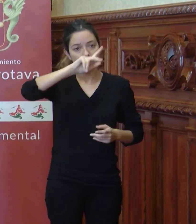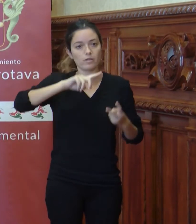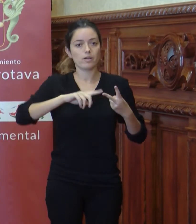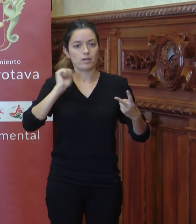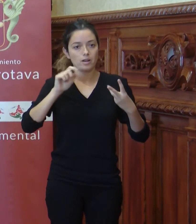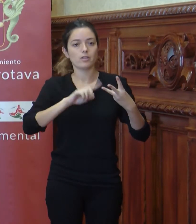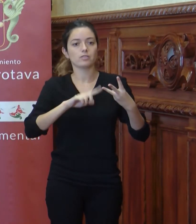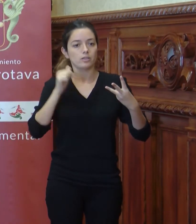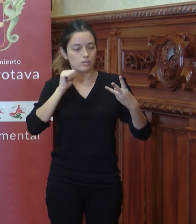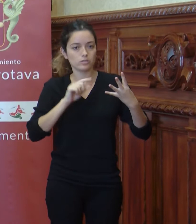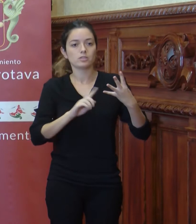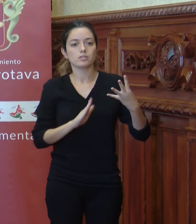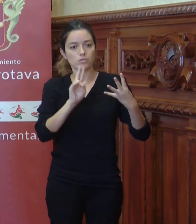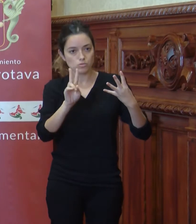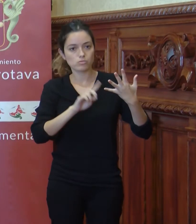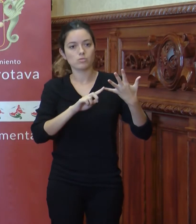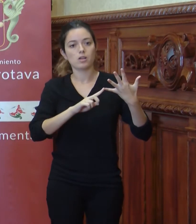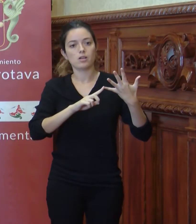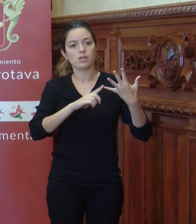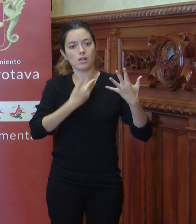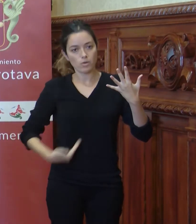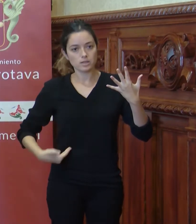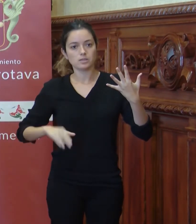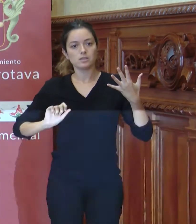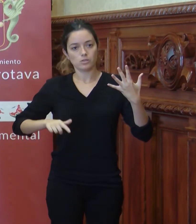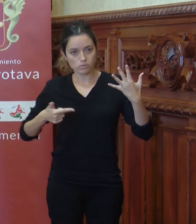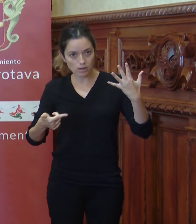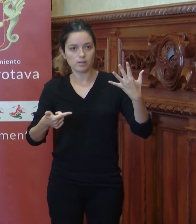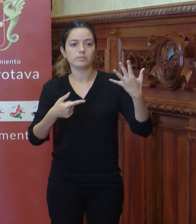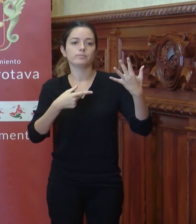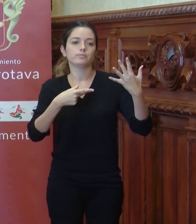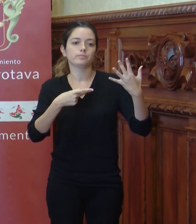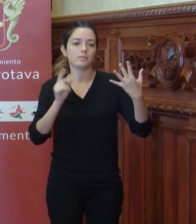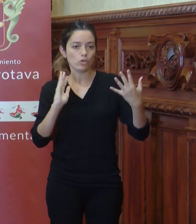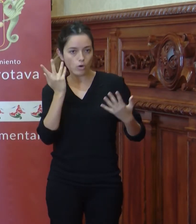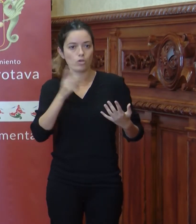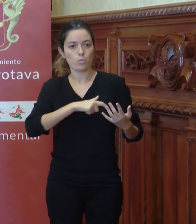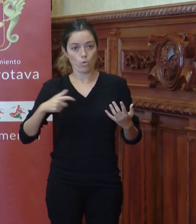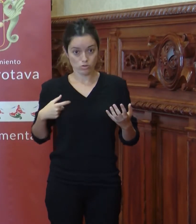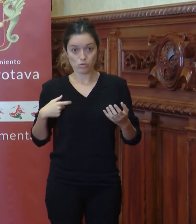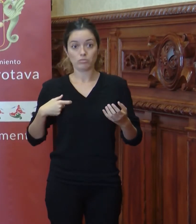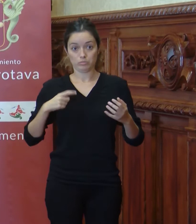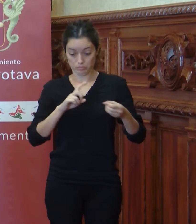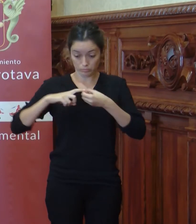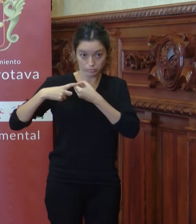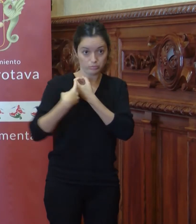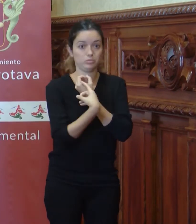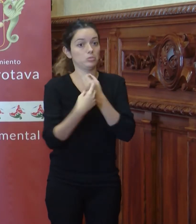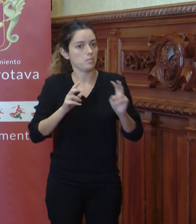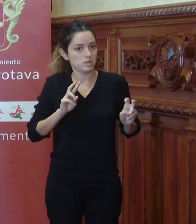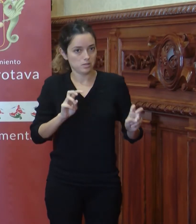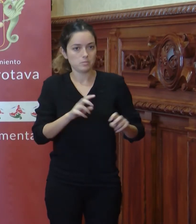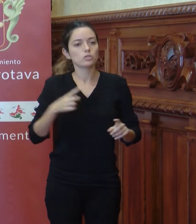Tacoronte, Santa Úrsula, La Guancha, El Sausal, Ico de los Vinos y Puerto de la Cruz, siendo nuestro objetivo